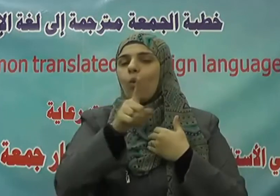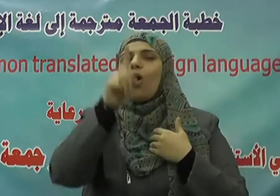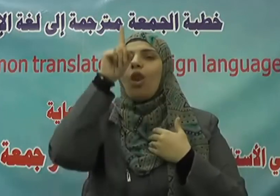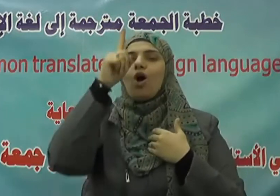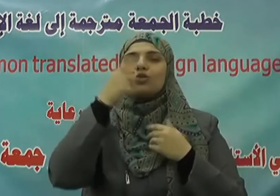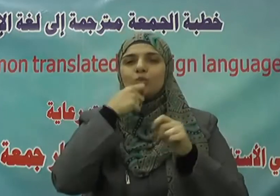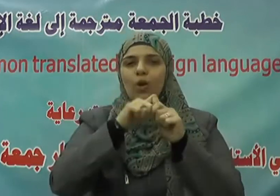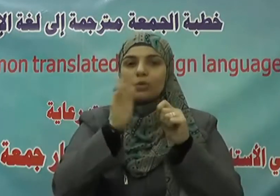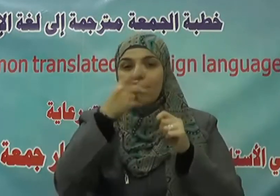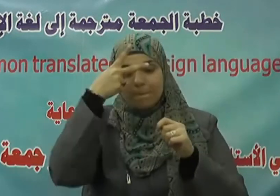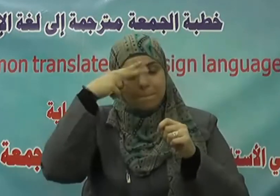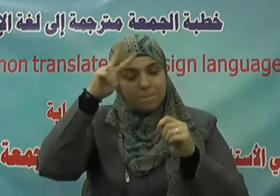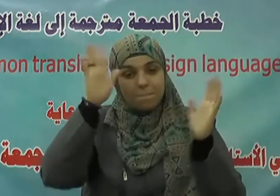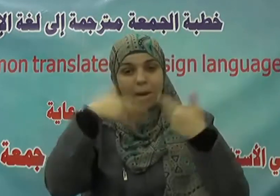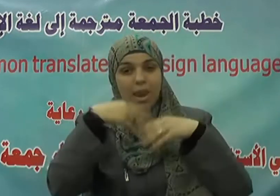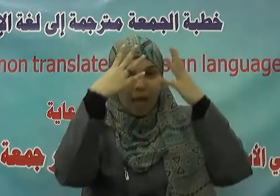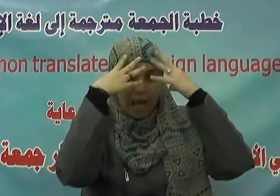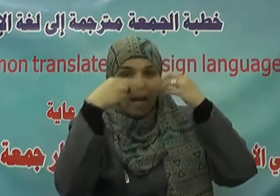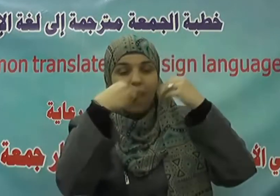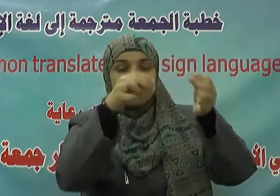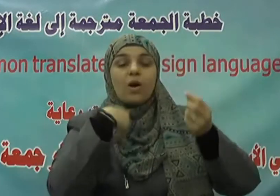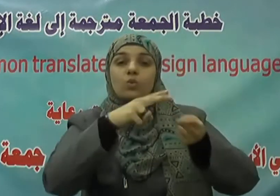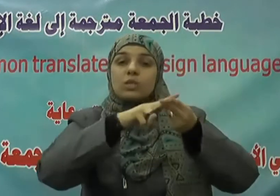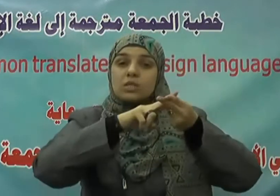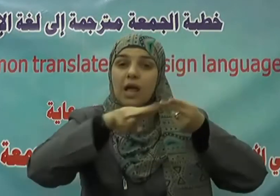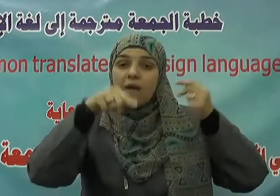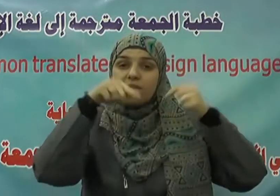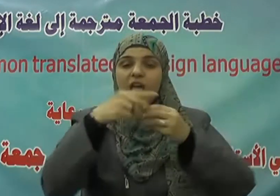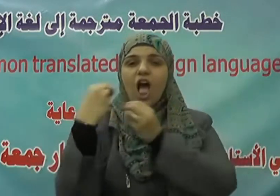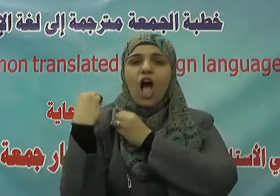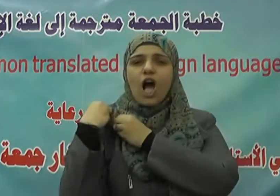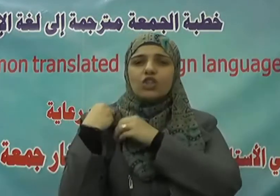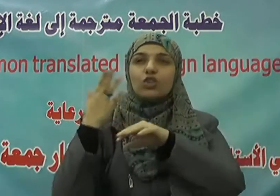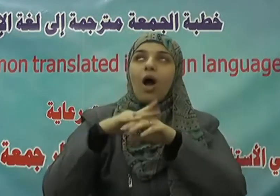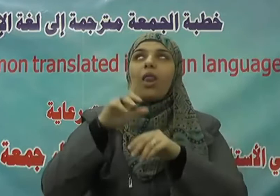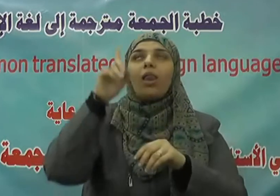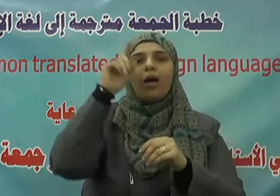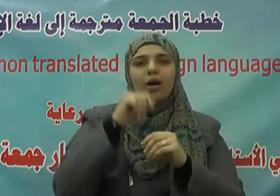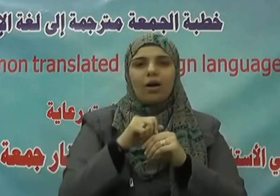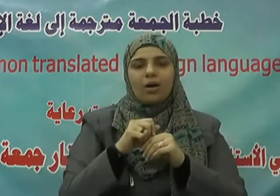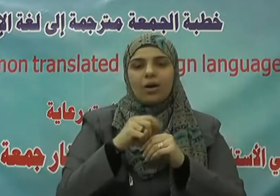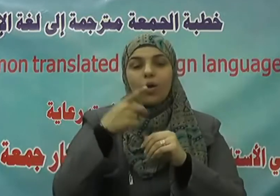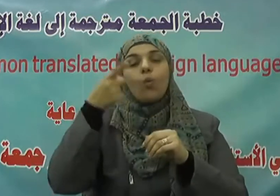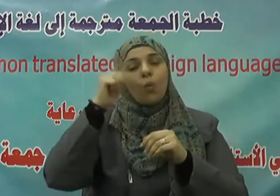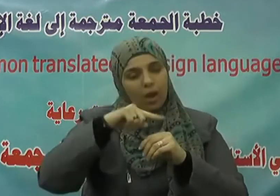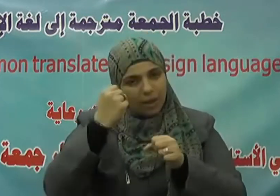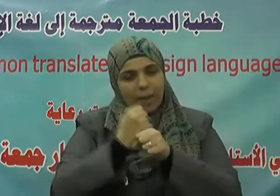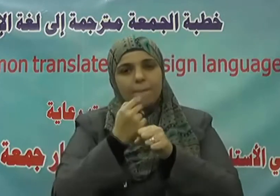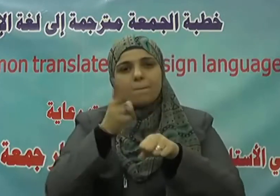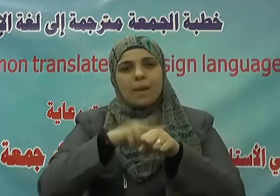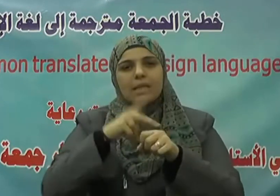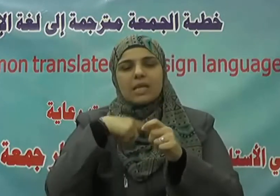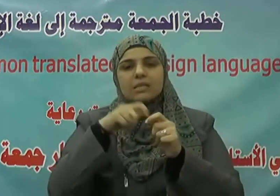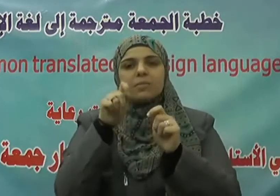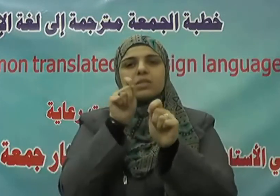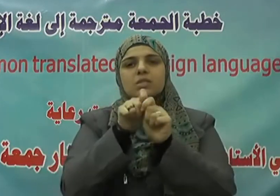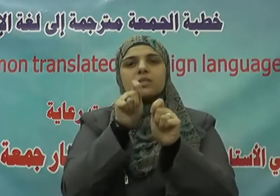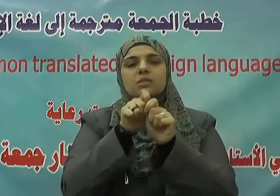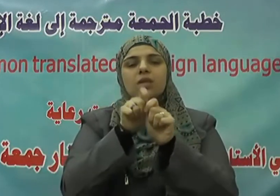عفى وأصلح فأجره على الله ومن القيم إصلاح ذات البين